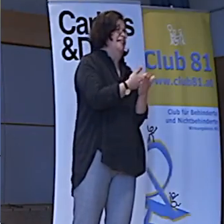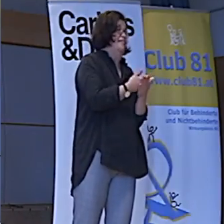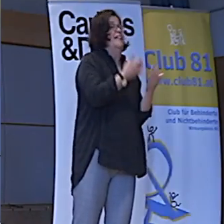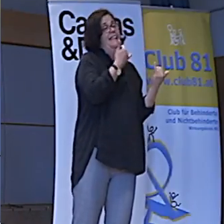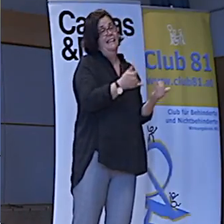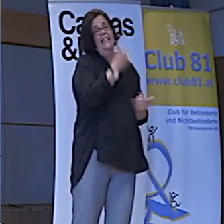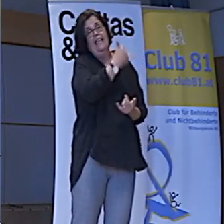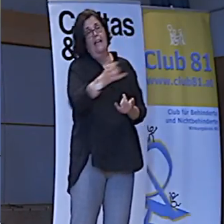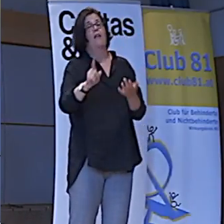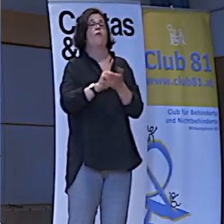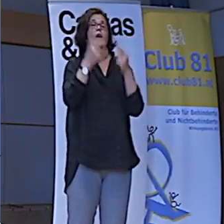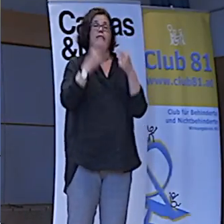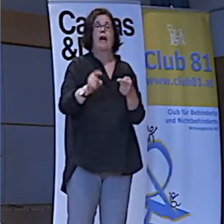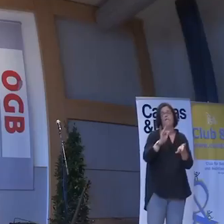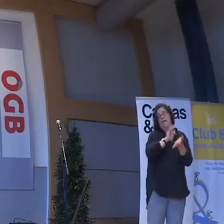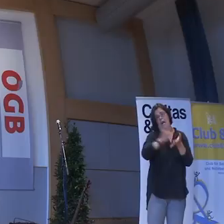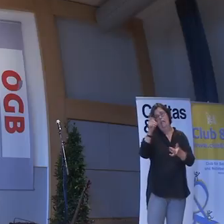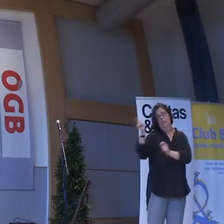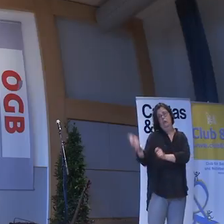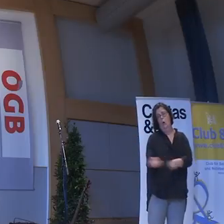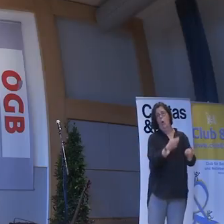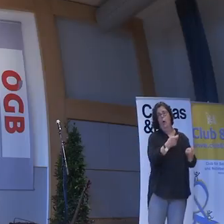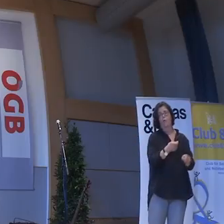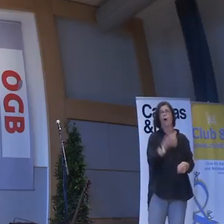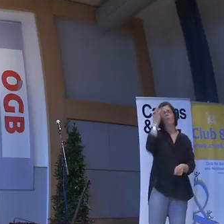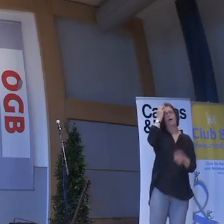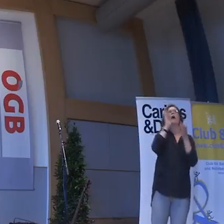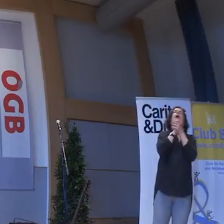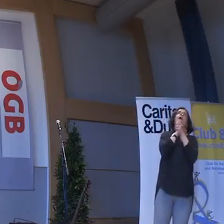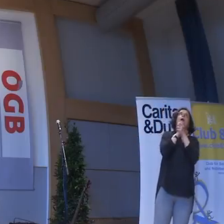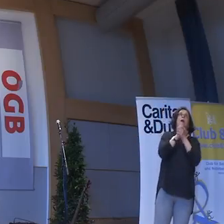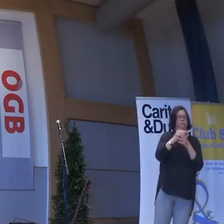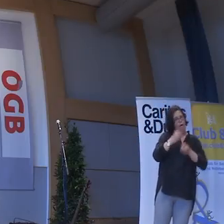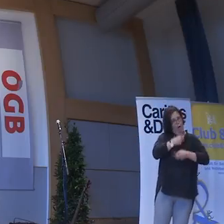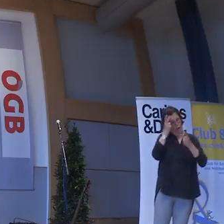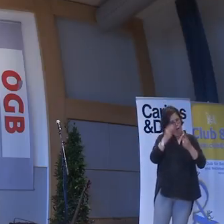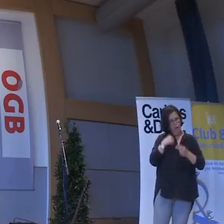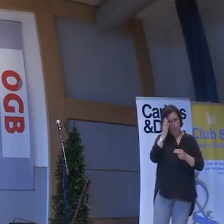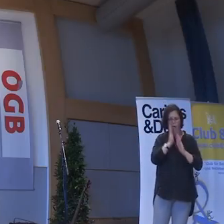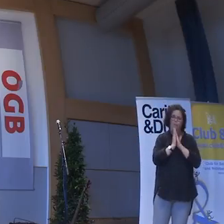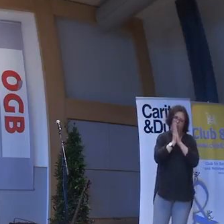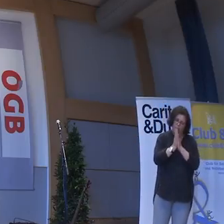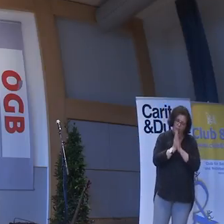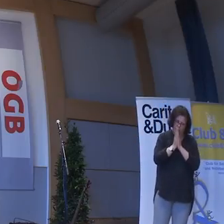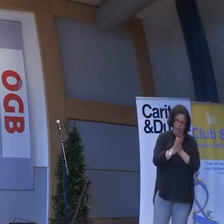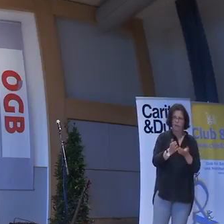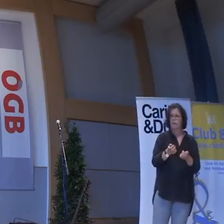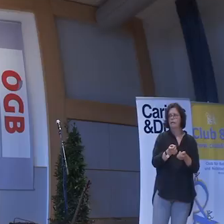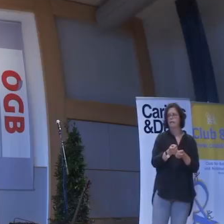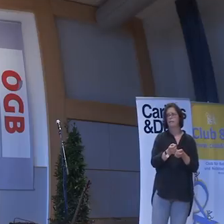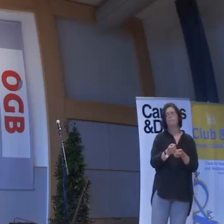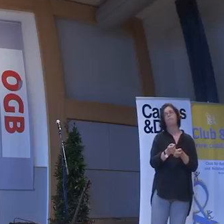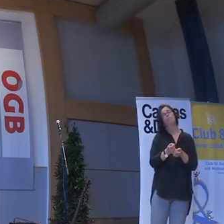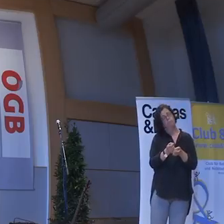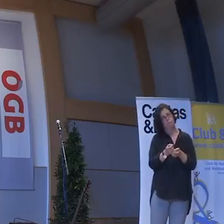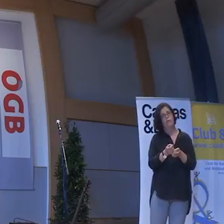jederzeit spielen. Der Pfarrer sofort. Nein, das ist nicht klar. Kein Problem. werde für dich auch